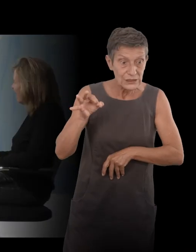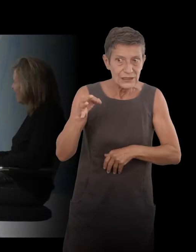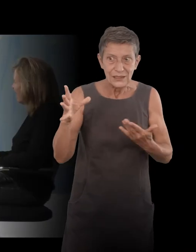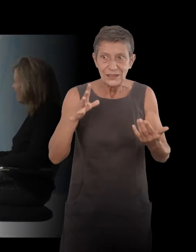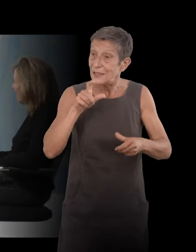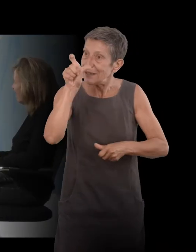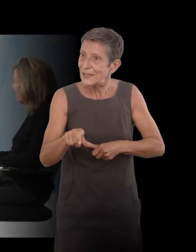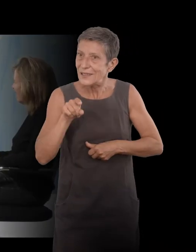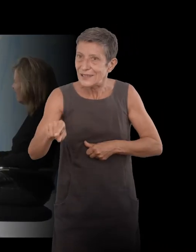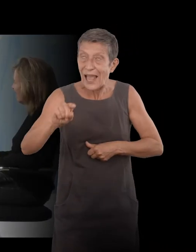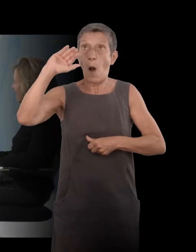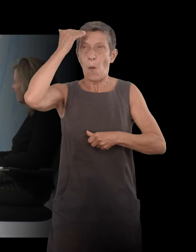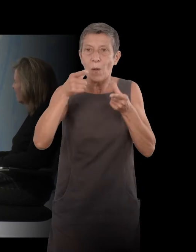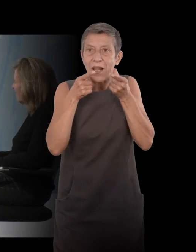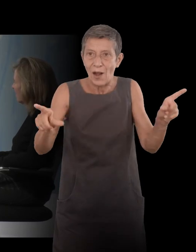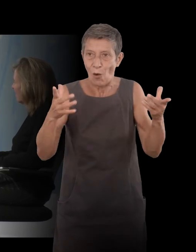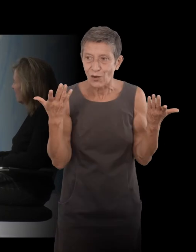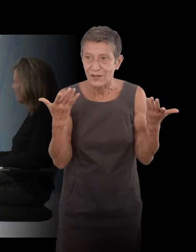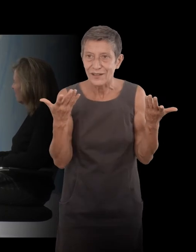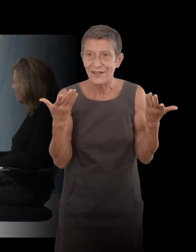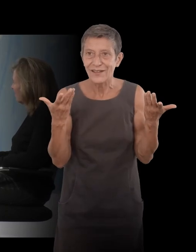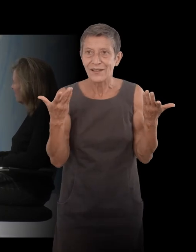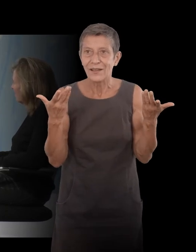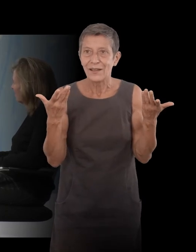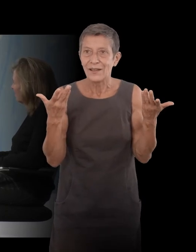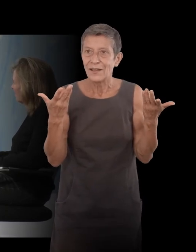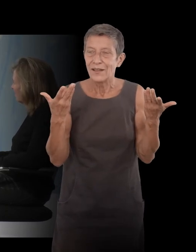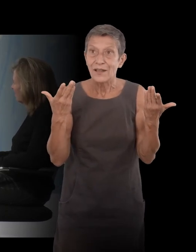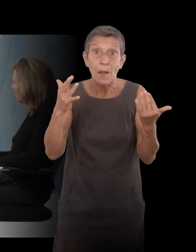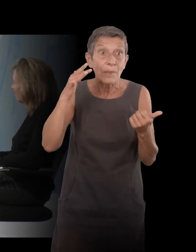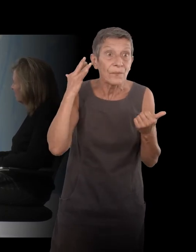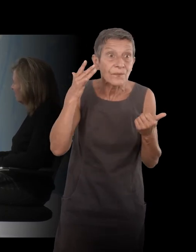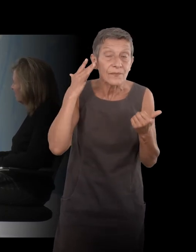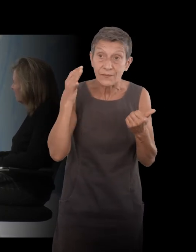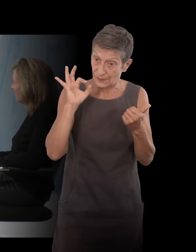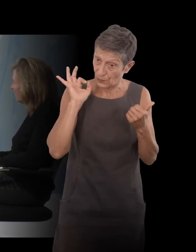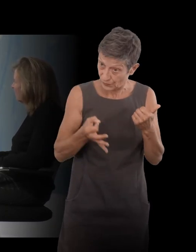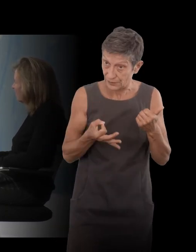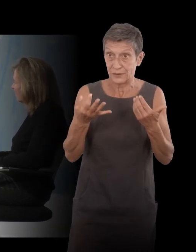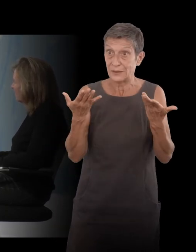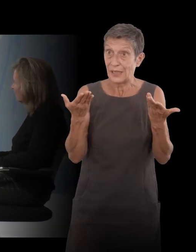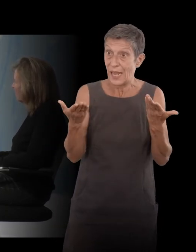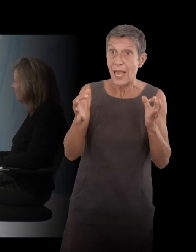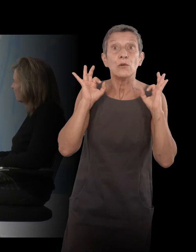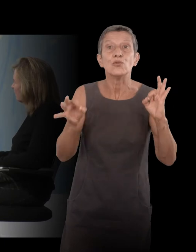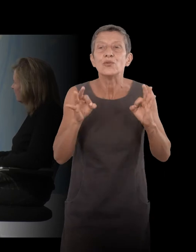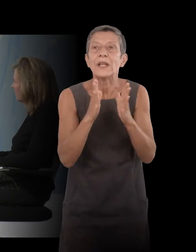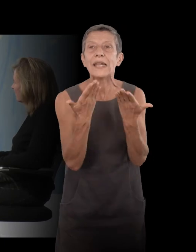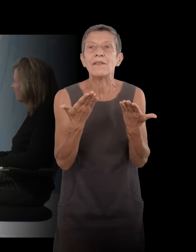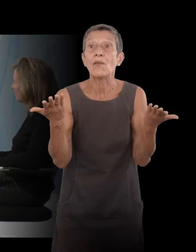Qui entendaient, qui entendaient la langue. Et ils ont tellement entendu. C'est qu'il y eu une tentative de traduction de Konov sur la guerre en yiddish. Et il n'y arrivait